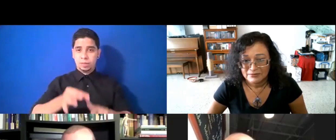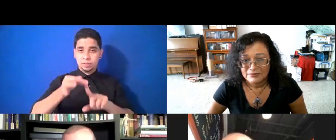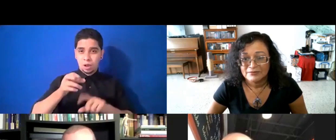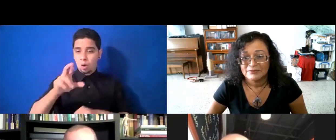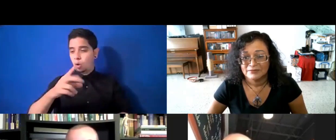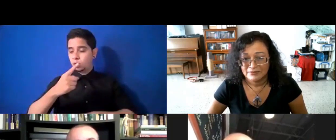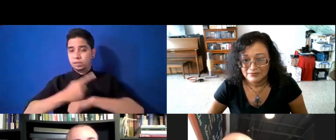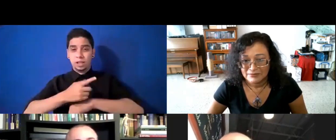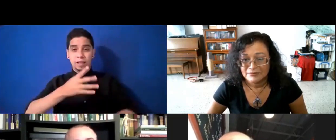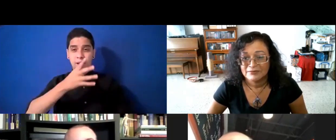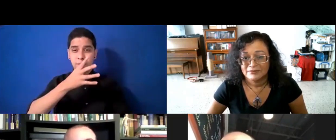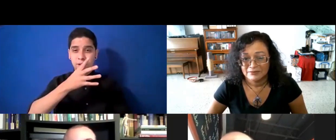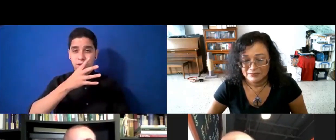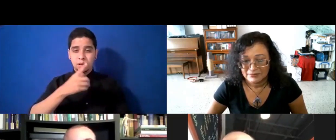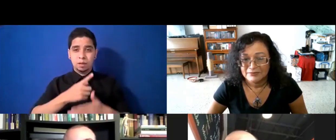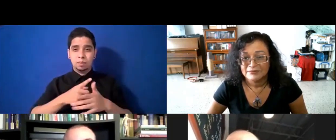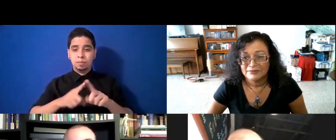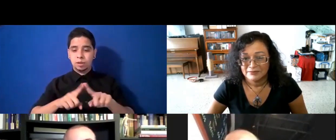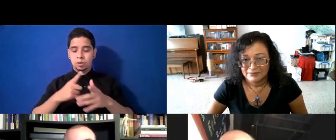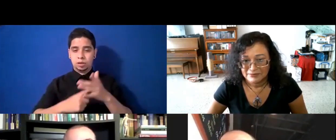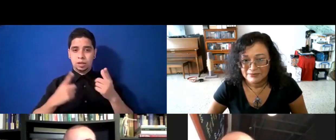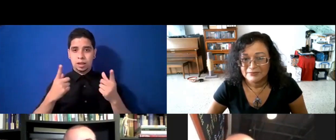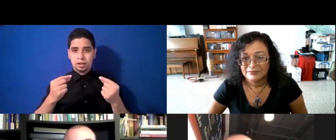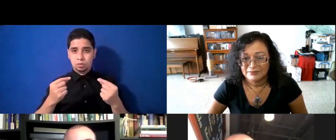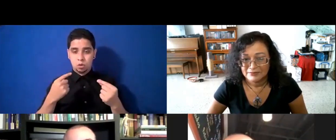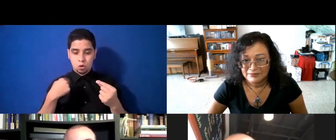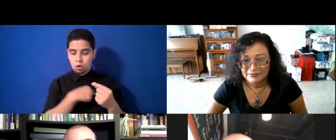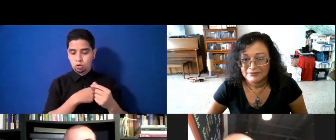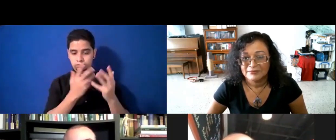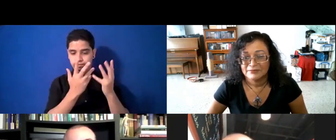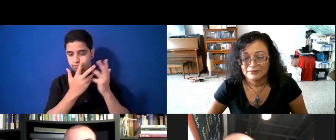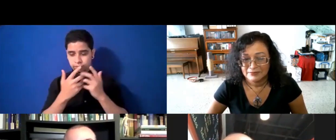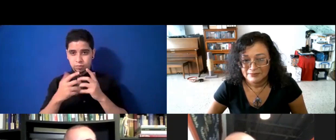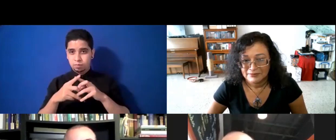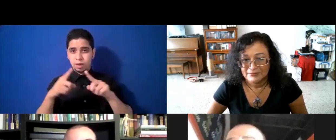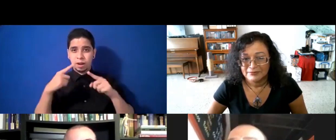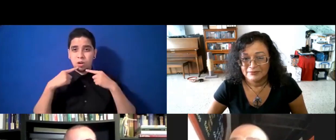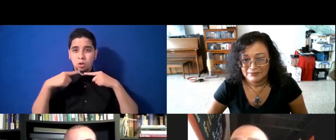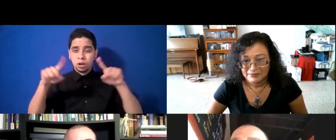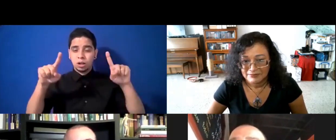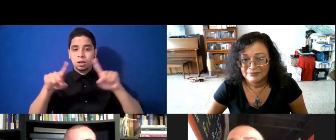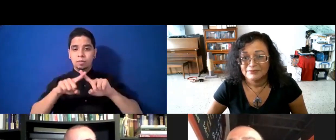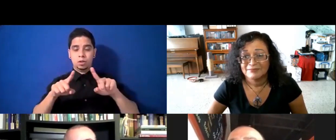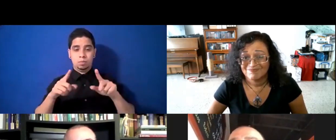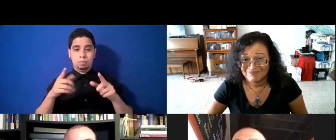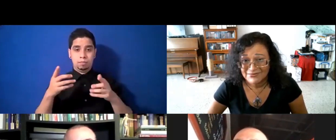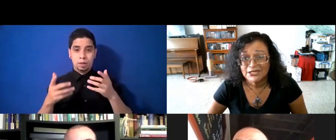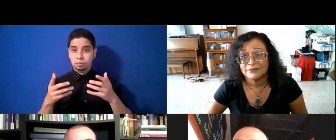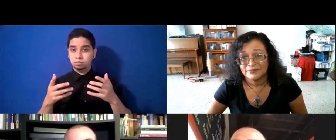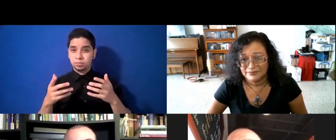pero, tratamos de hacer los ajustes para cumplir, pero, ahí hay que estar presente para hacer una masa, o para hacer alguna carne,